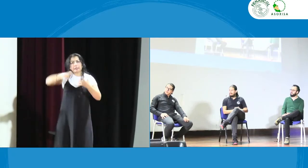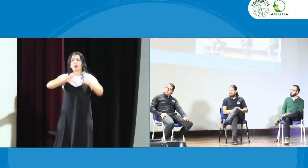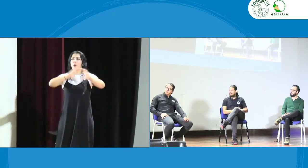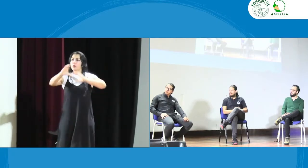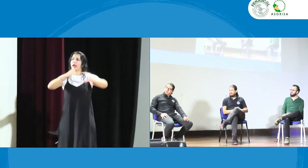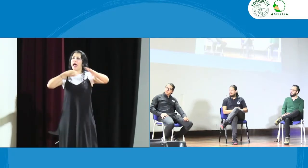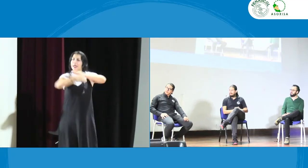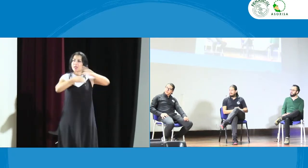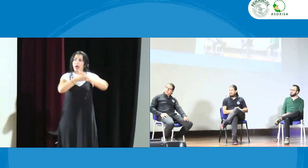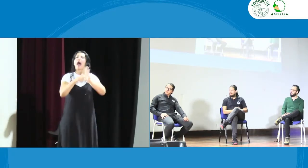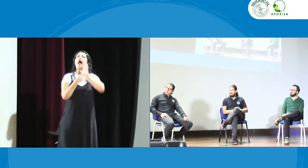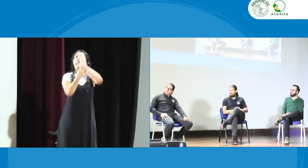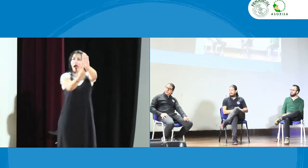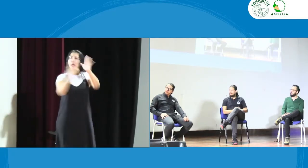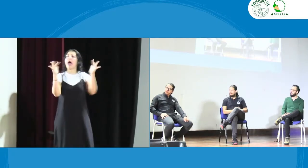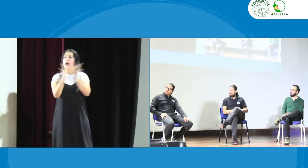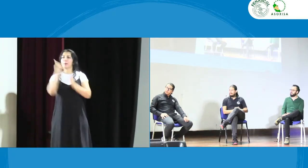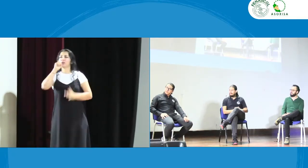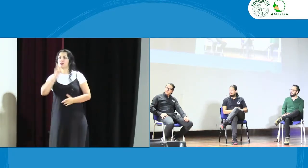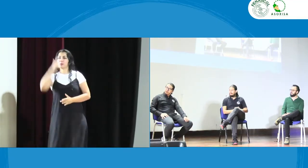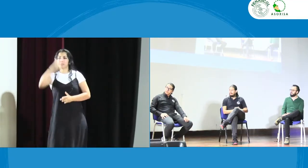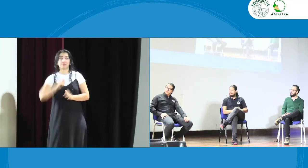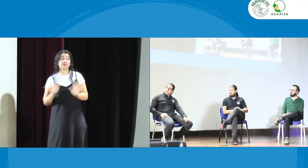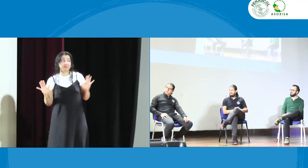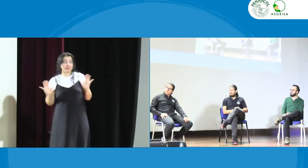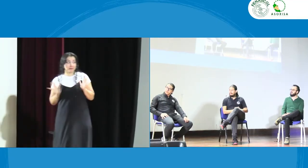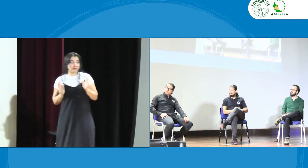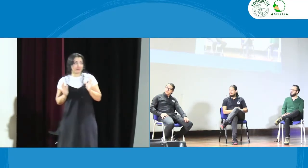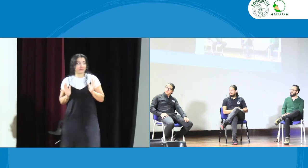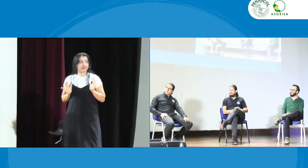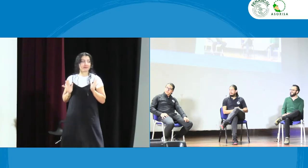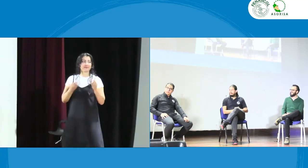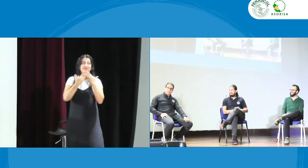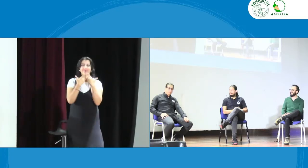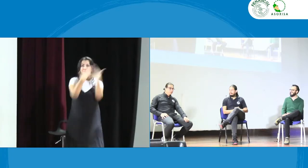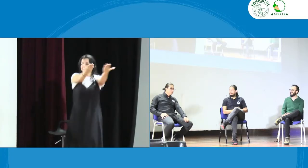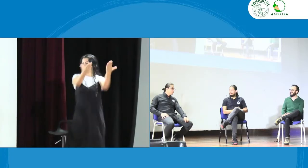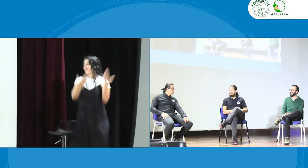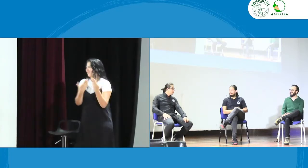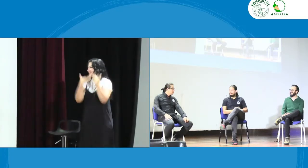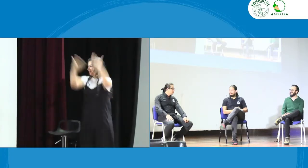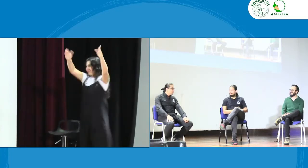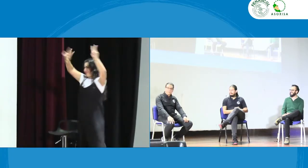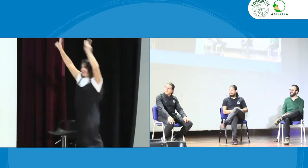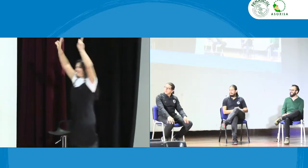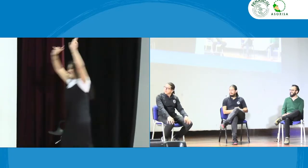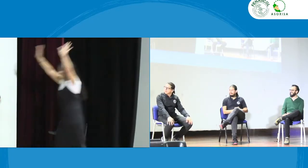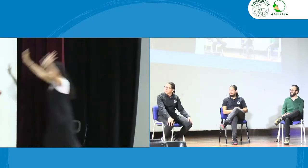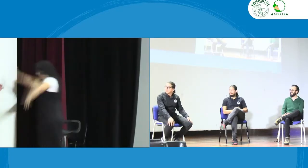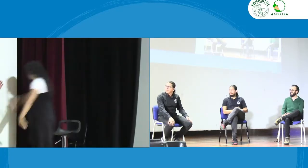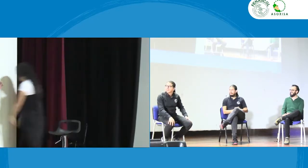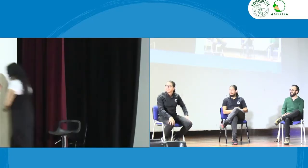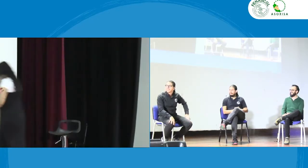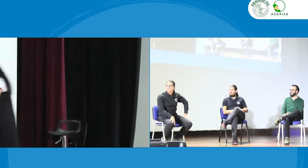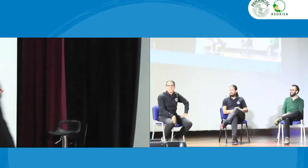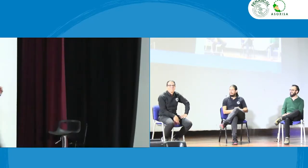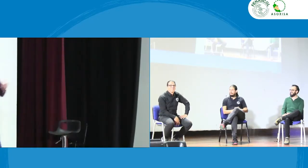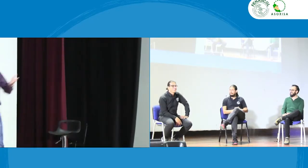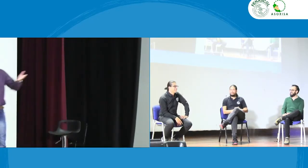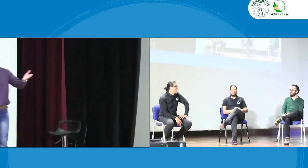que ir una persona sorda porque no son nuestros cuidadores de decir mire queremos esto y lo otro y generar acceso para nosotras las personas sordas